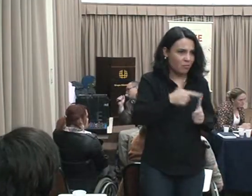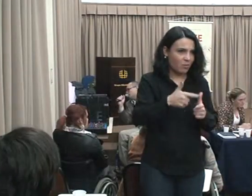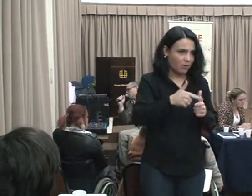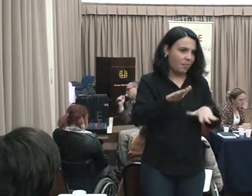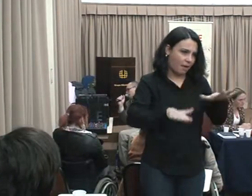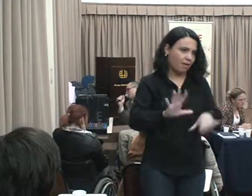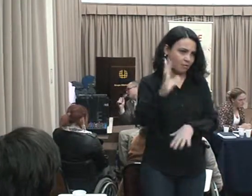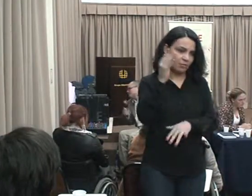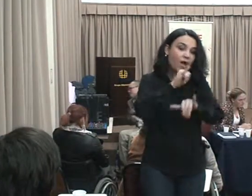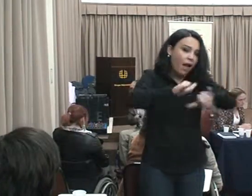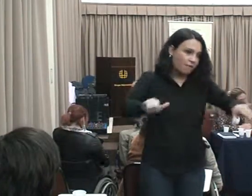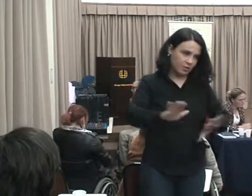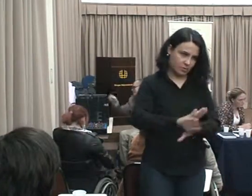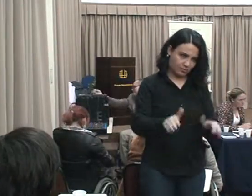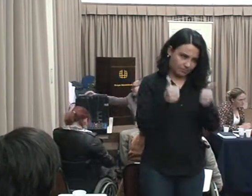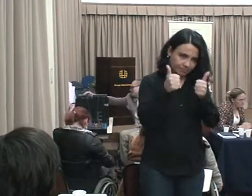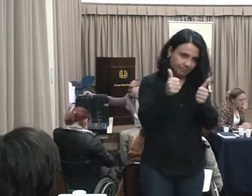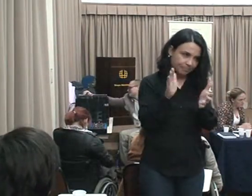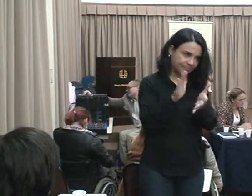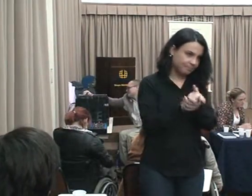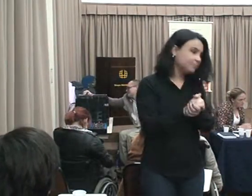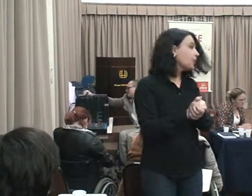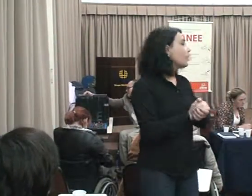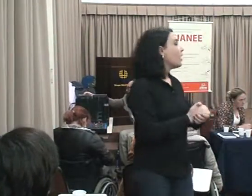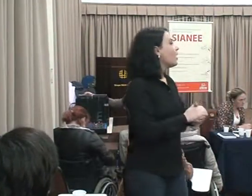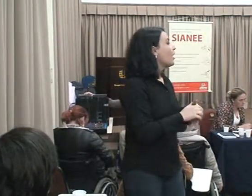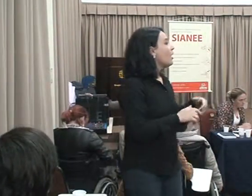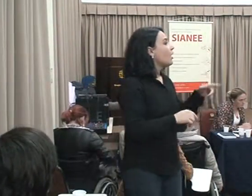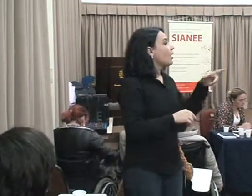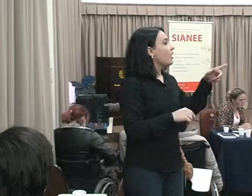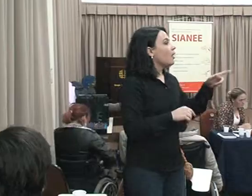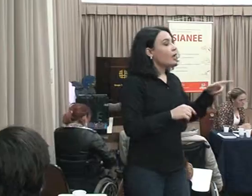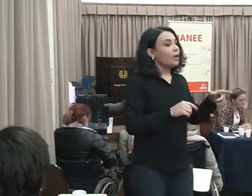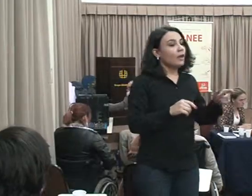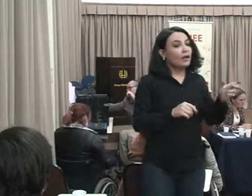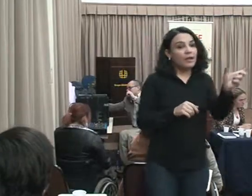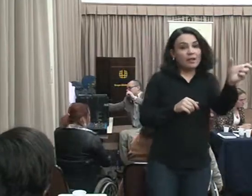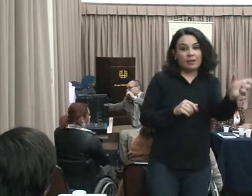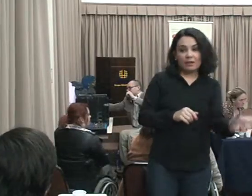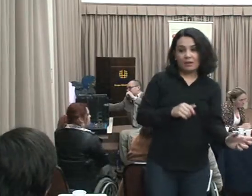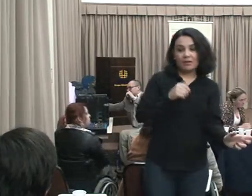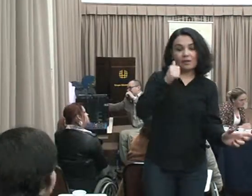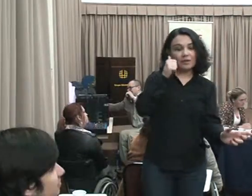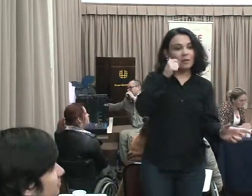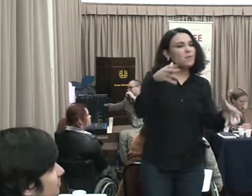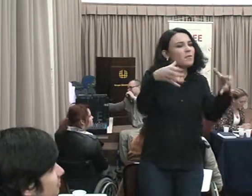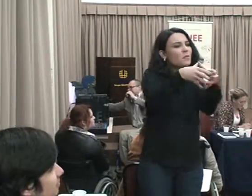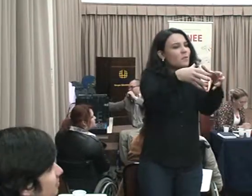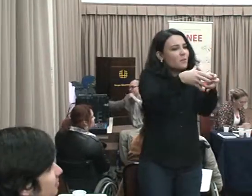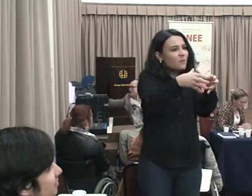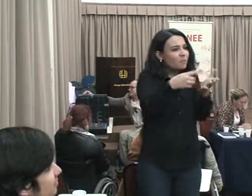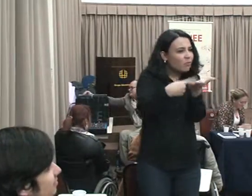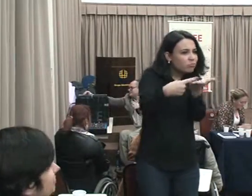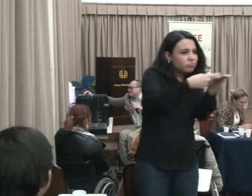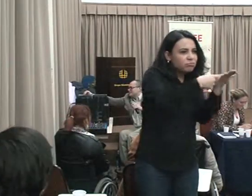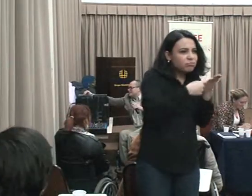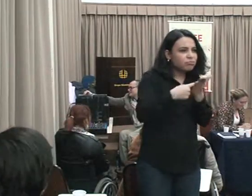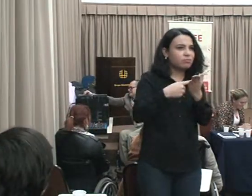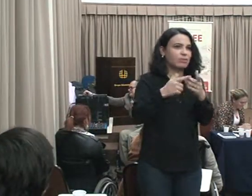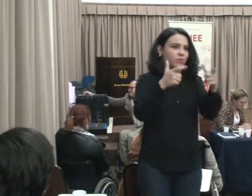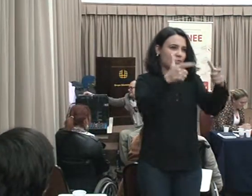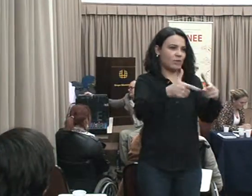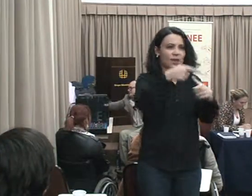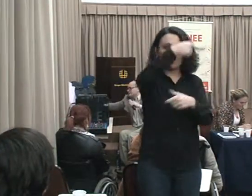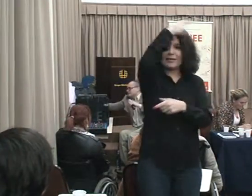psicologia minha Estou fazendo que ela vire uma psicóloga Nessa área, mas está difícil também Mas não tem